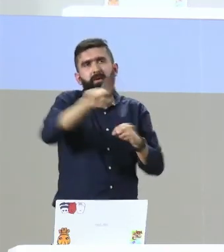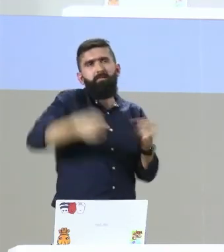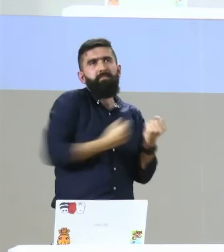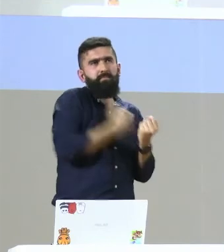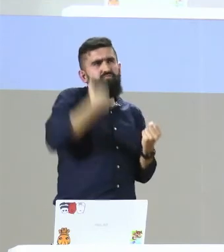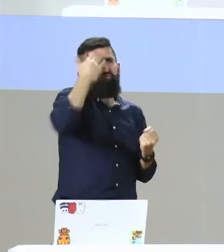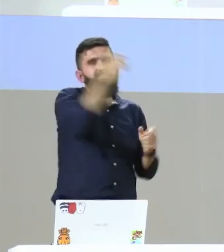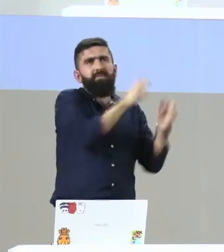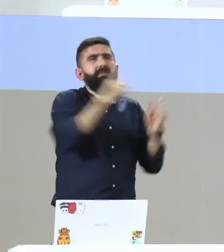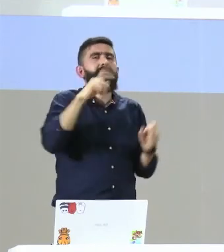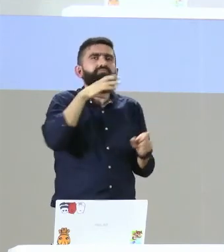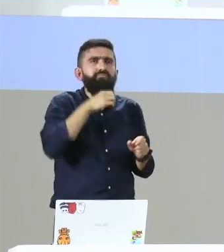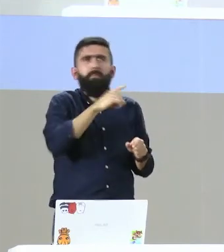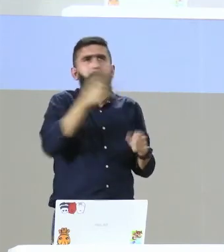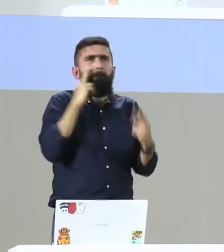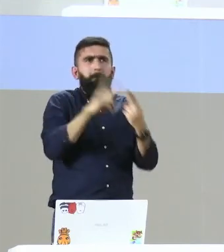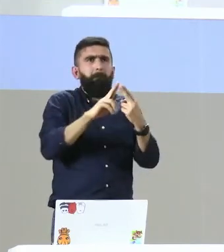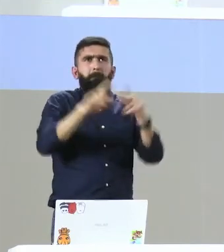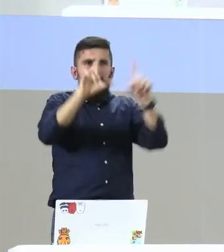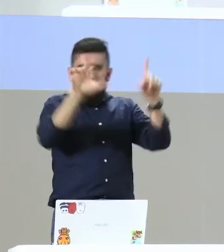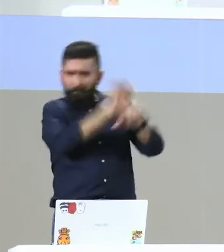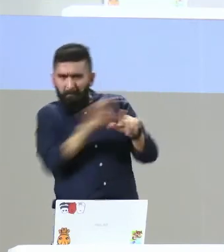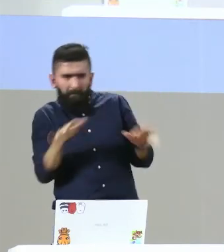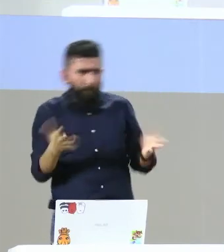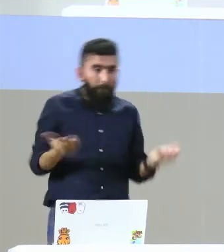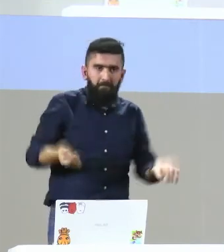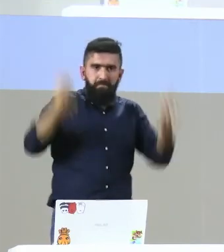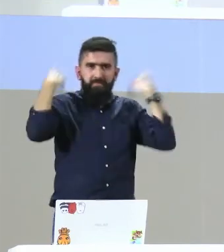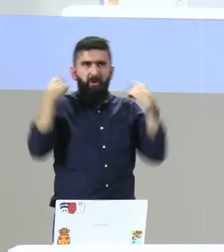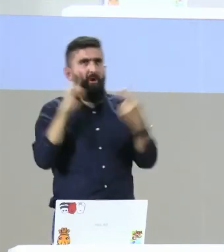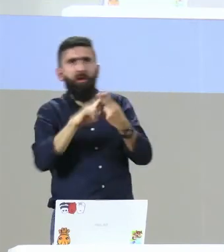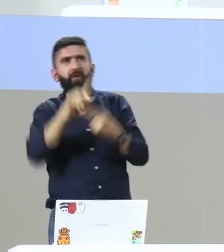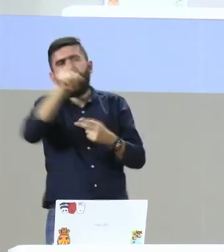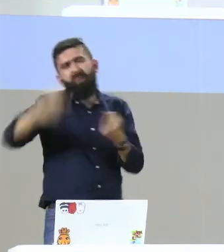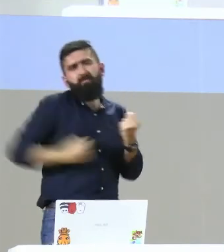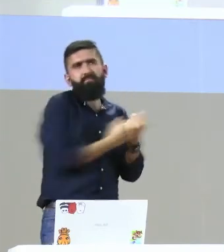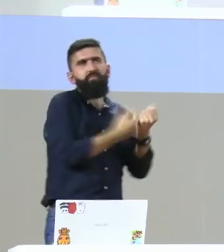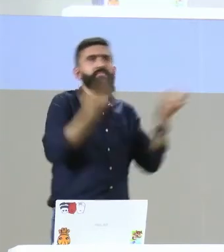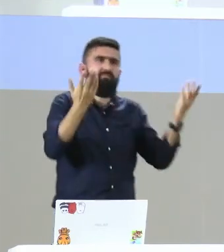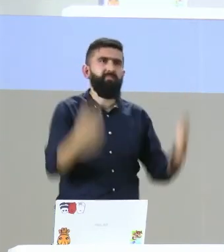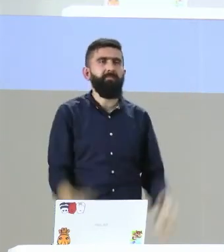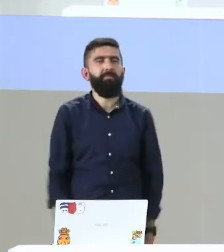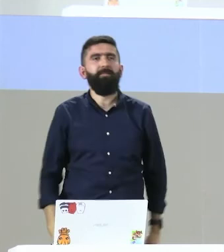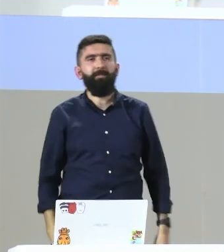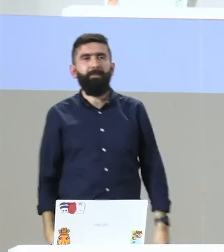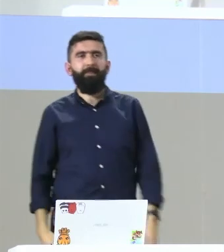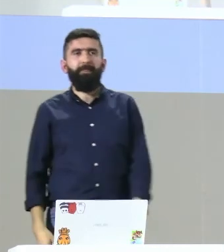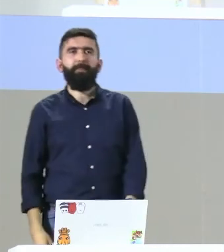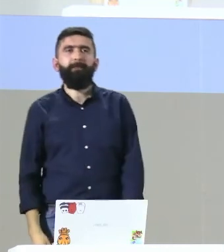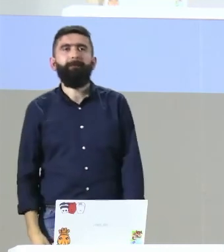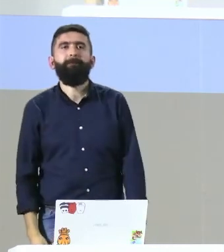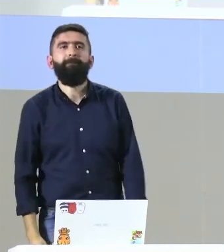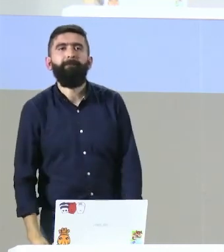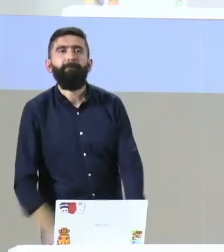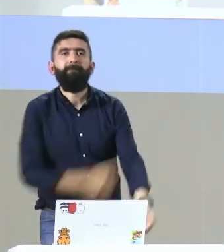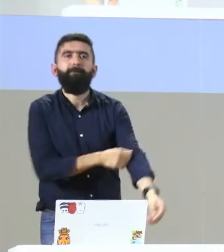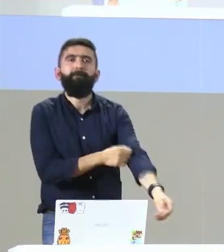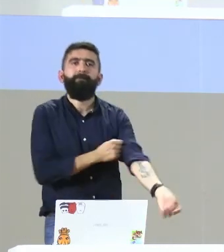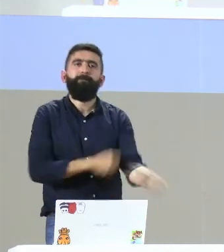orientación para que se pueda responder de parte de estas personas porque seguramente a aquellas personas no les cuesta un poco, a los adultos